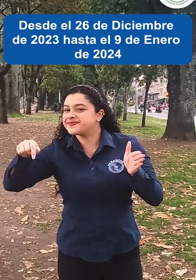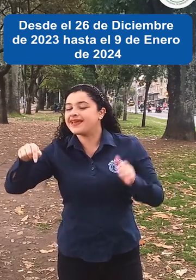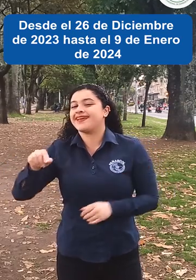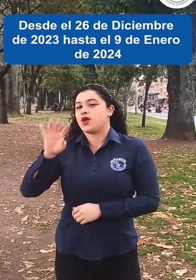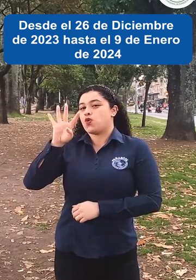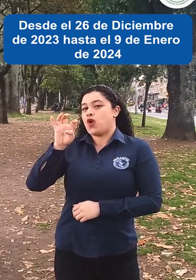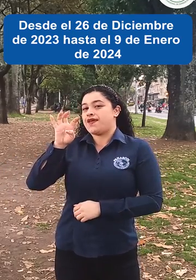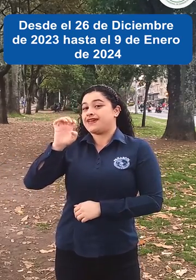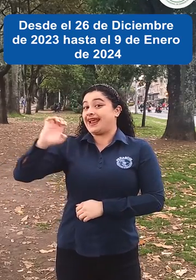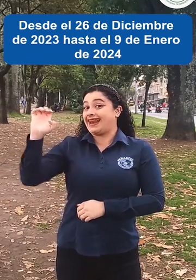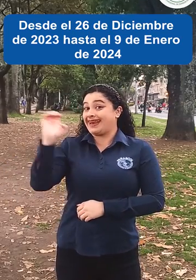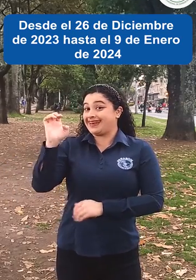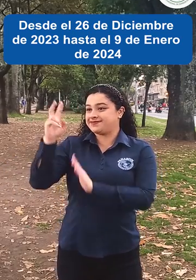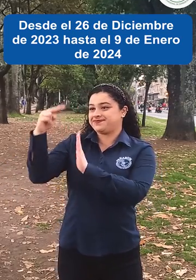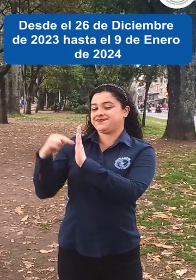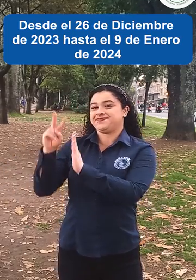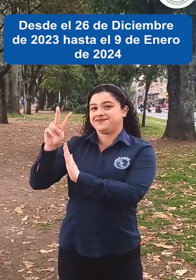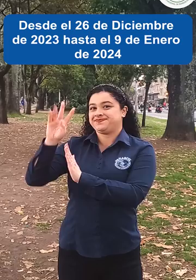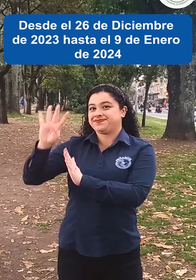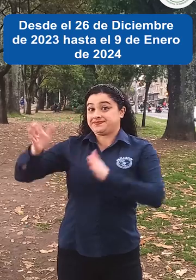y hasta el 9 de enero de 2024,